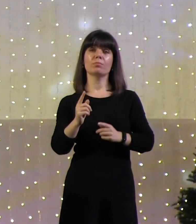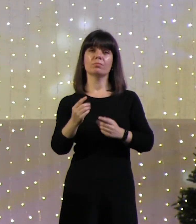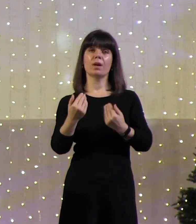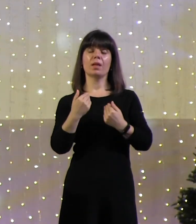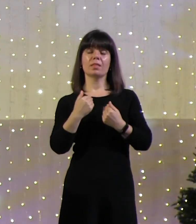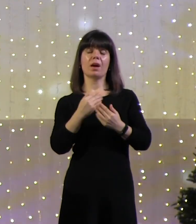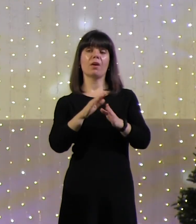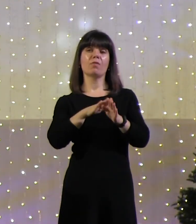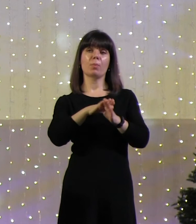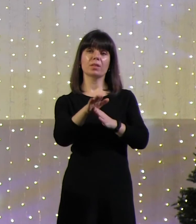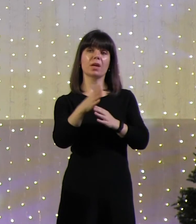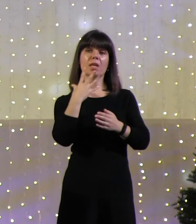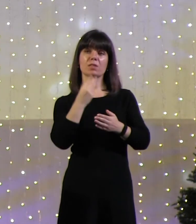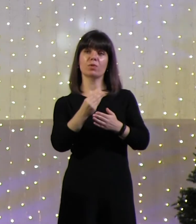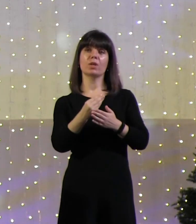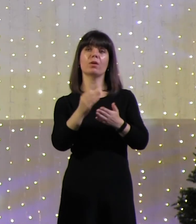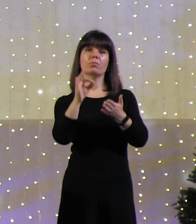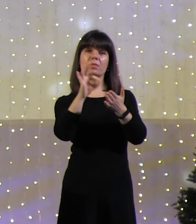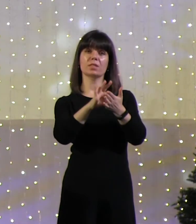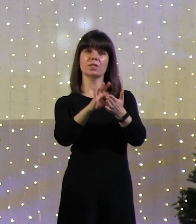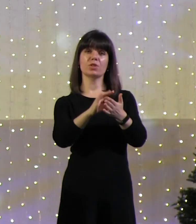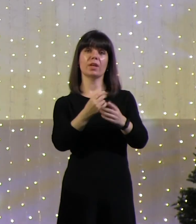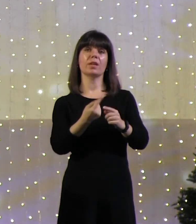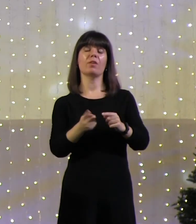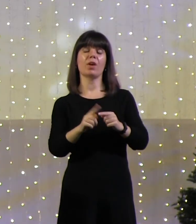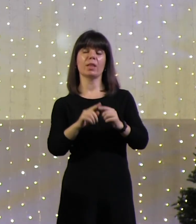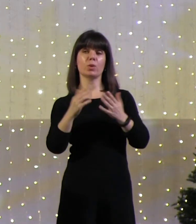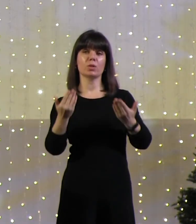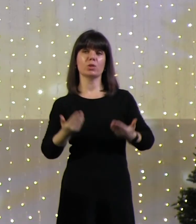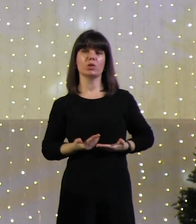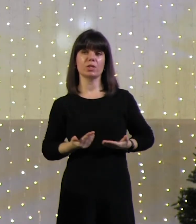свое предназначение в этой жизни.